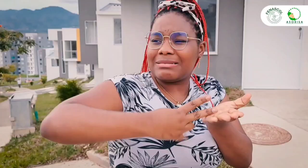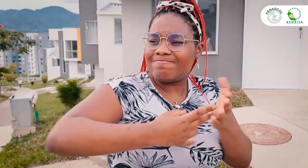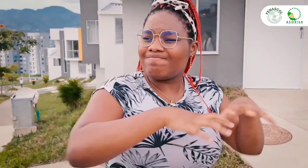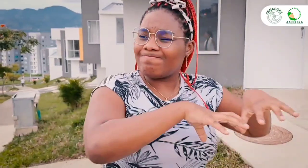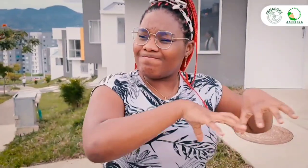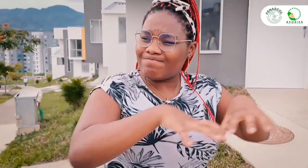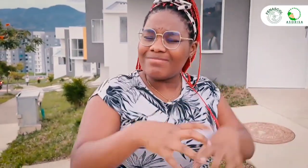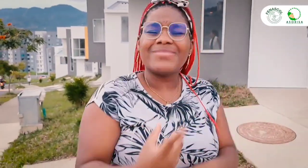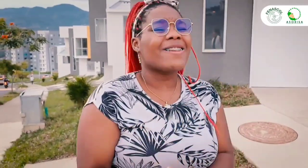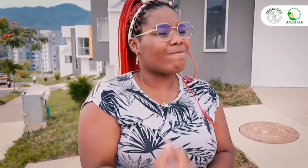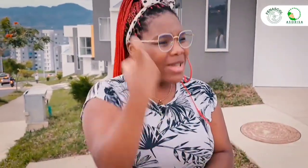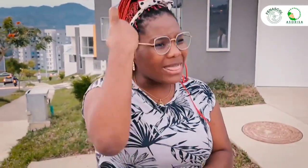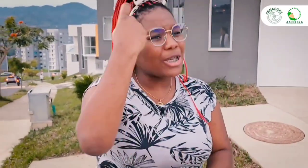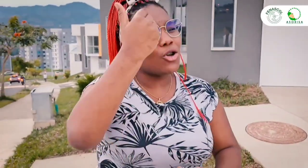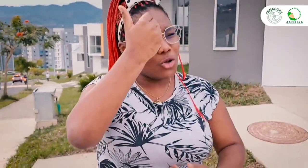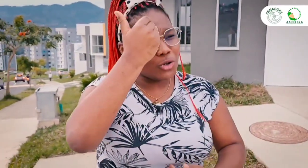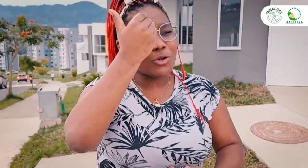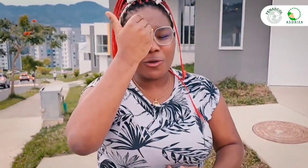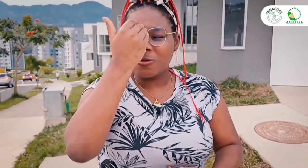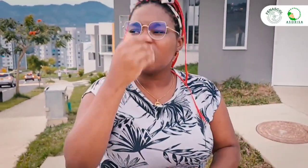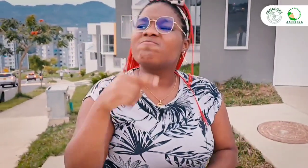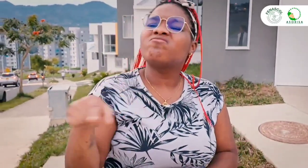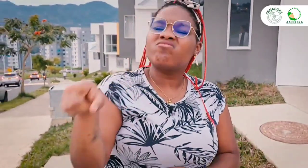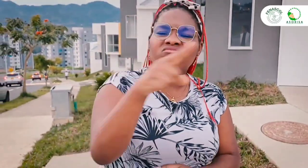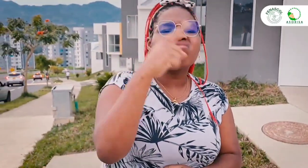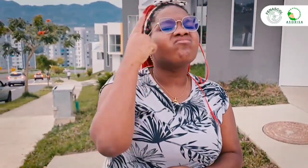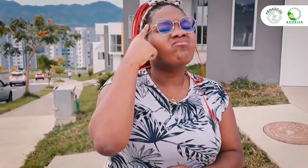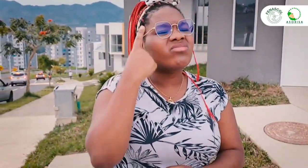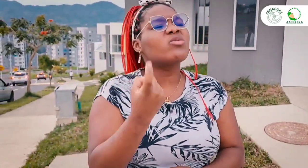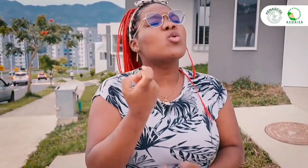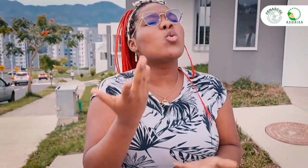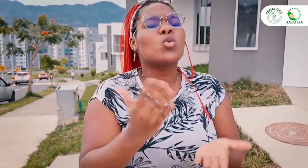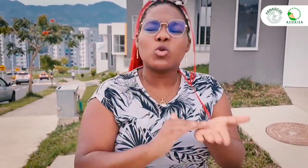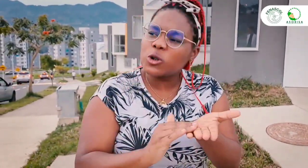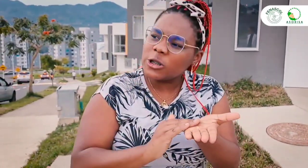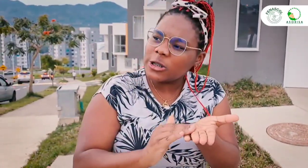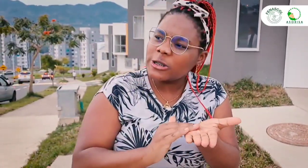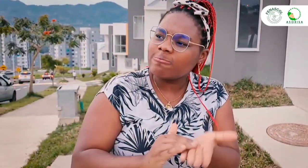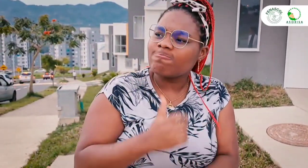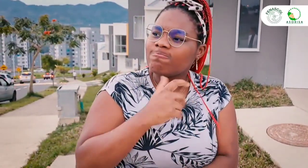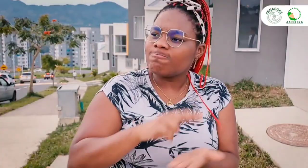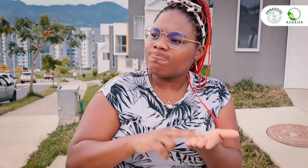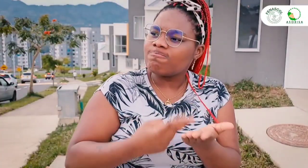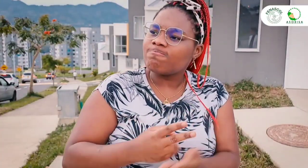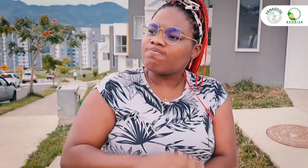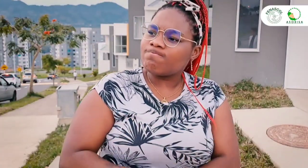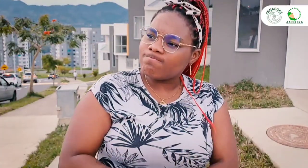los intérpretes y sus acciones carentes de una toma de conciencia ¿Ustedes qué piensan? ¿Cómo podemos solucionar esta problemática?